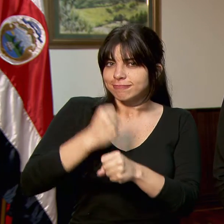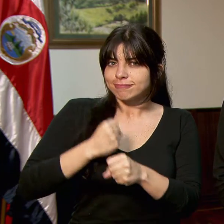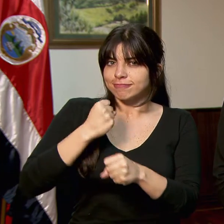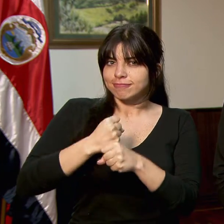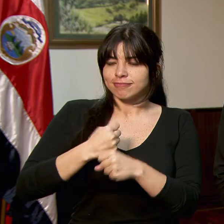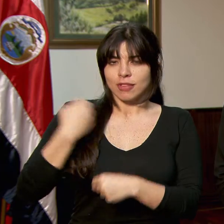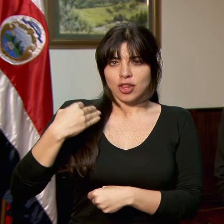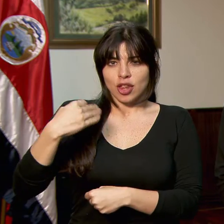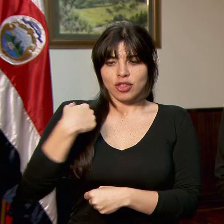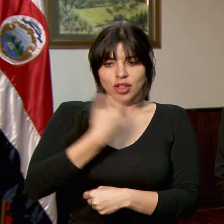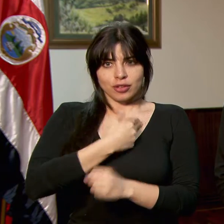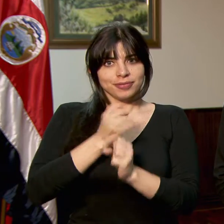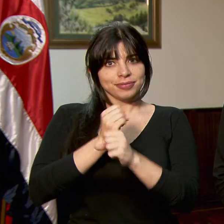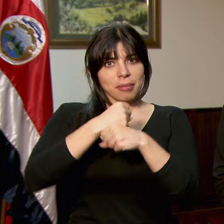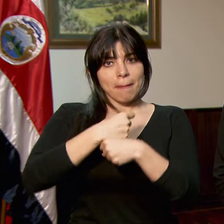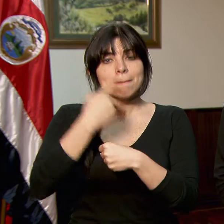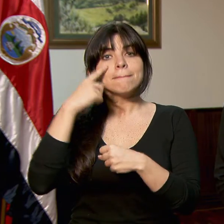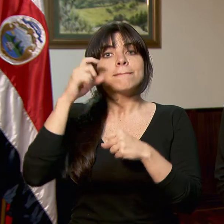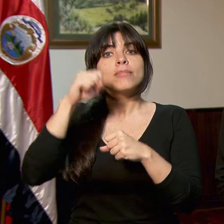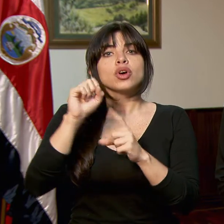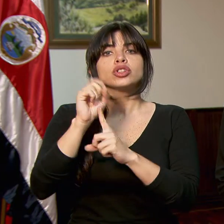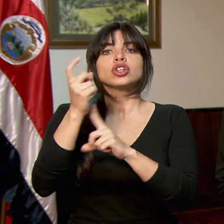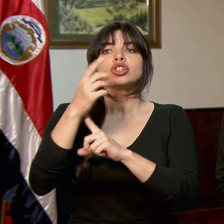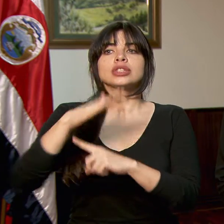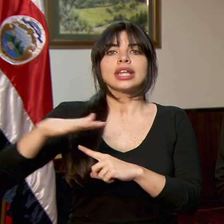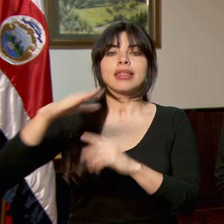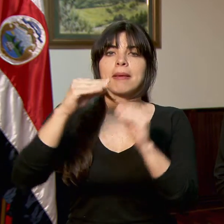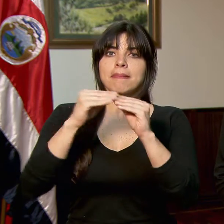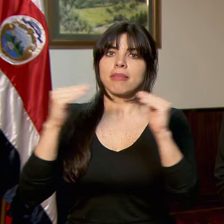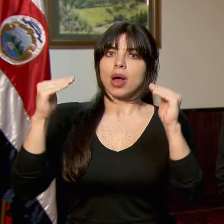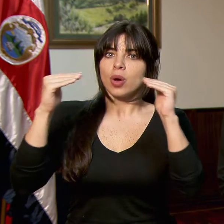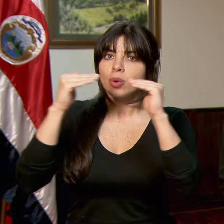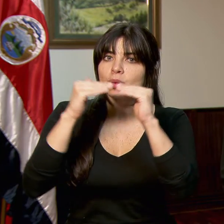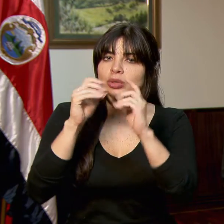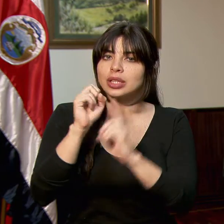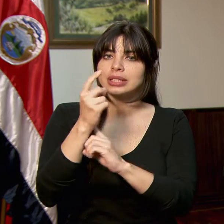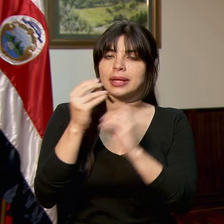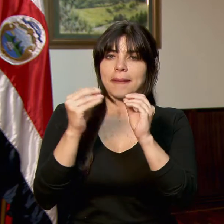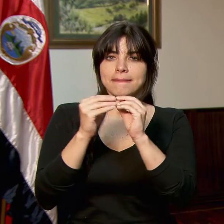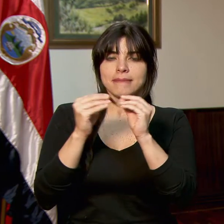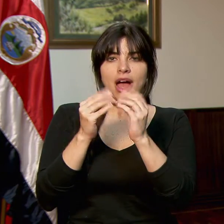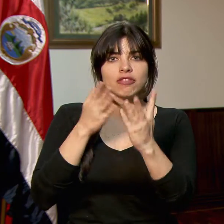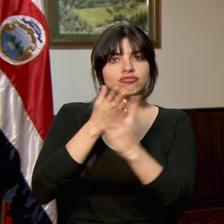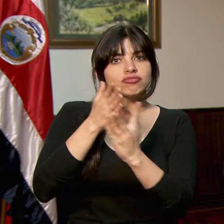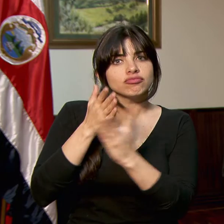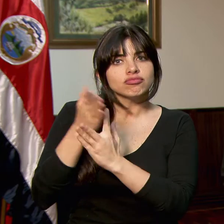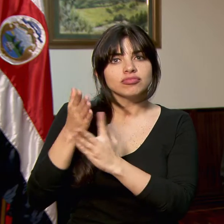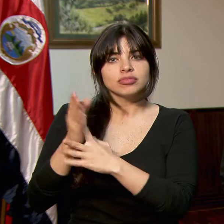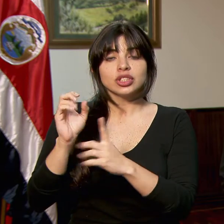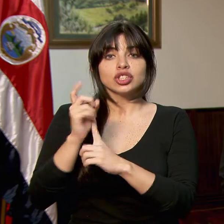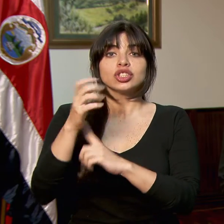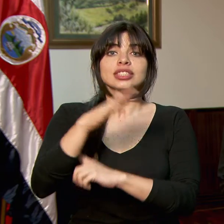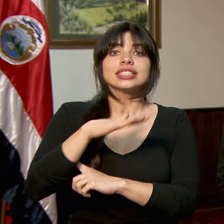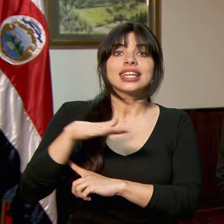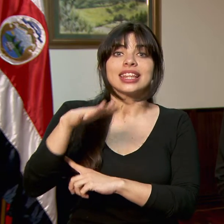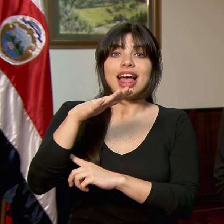que hacemos para tener una sociedad más justa, una sociedad más accesible, una sociedad en donde la dignidad